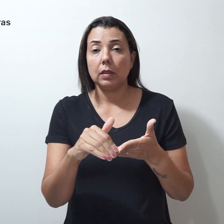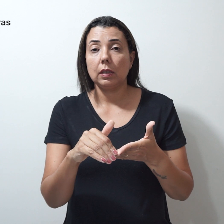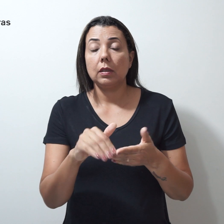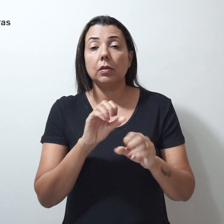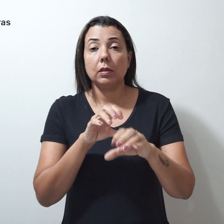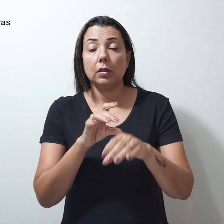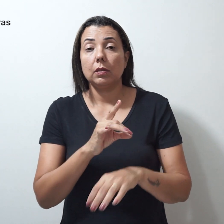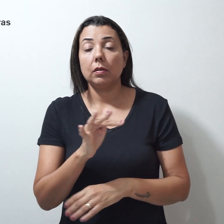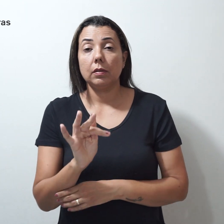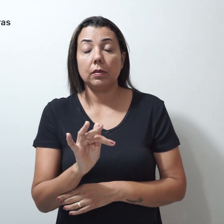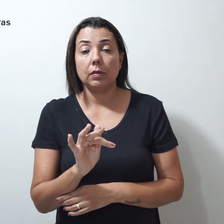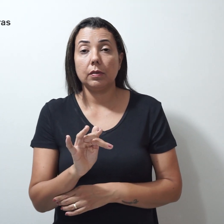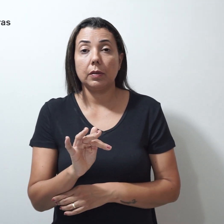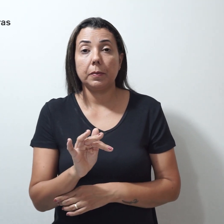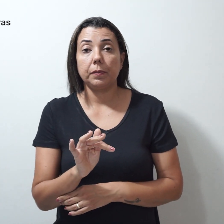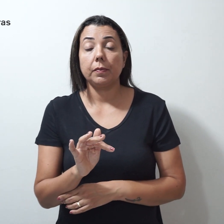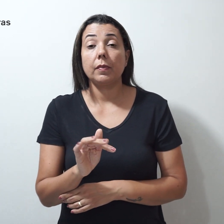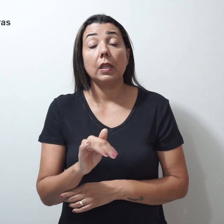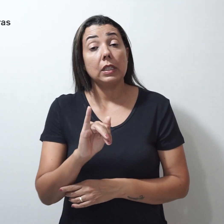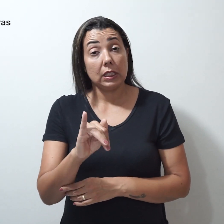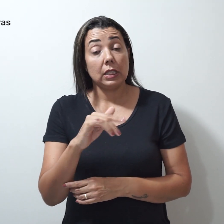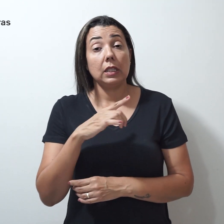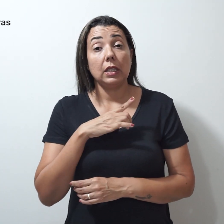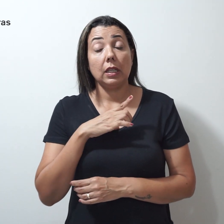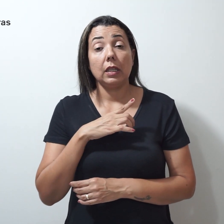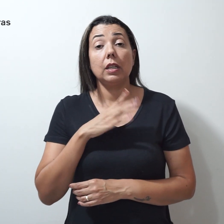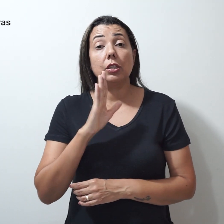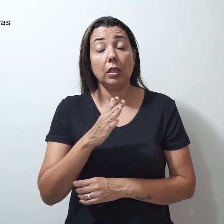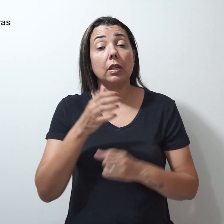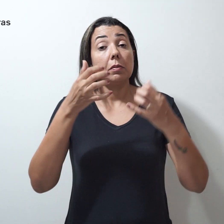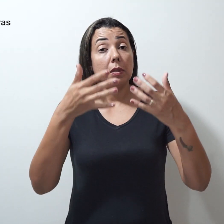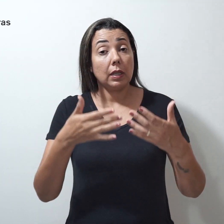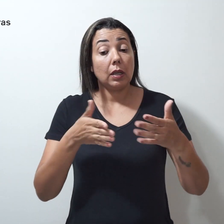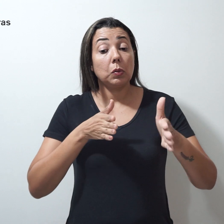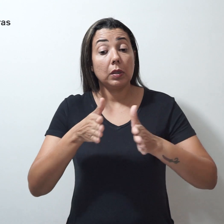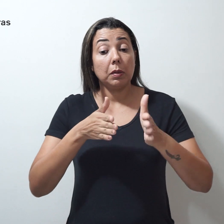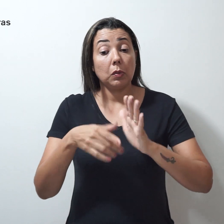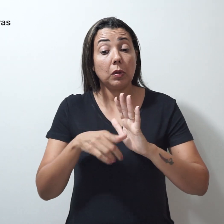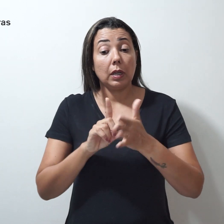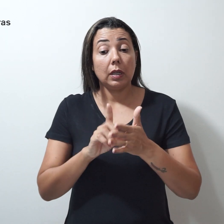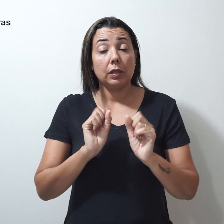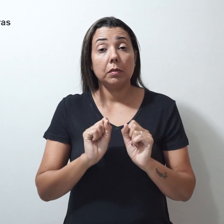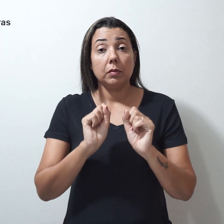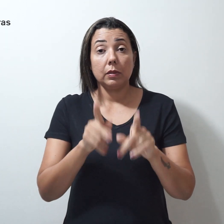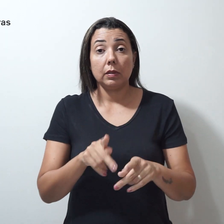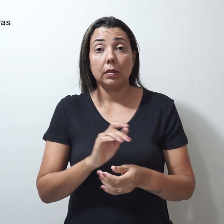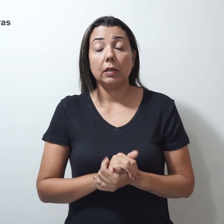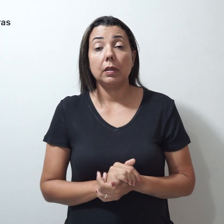Distrito Federal, caso tenham averbado este período antes de se aposentar, devem